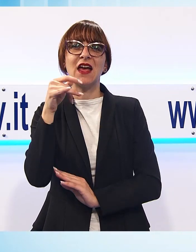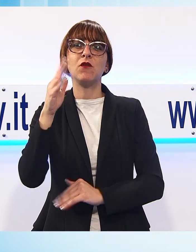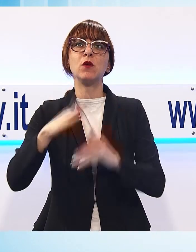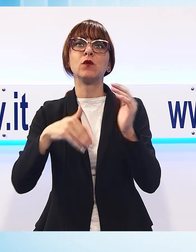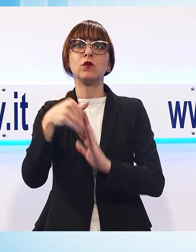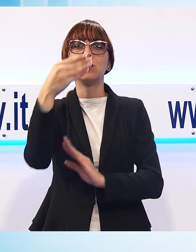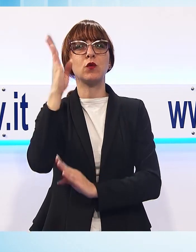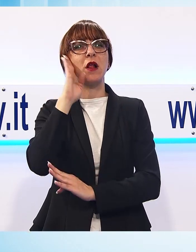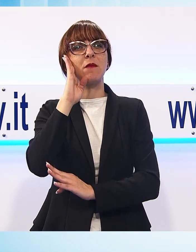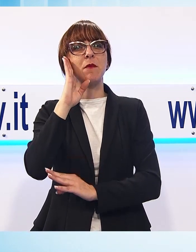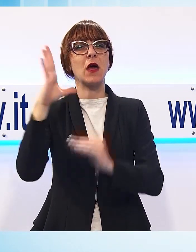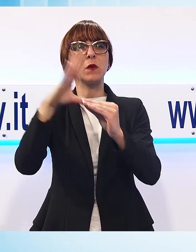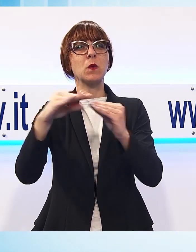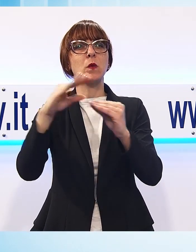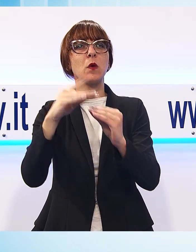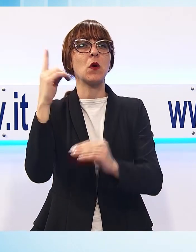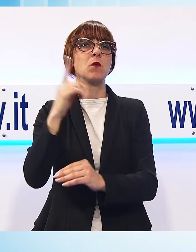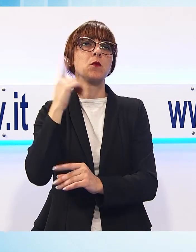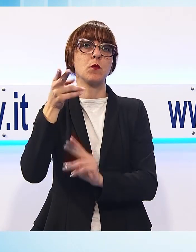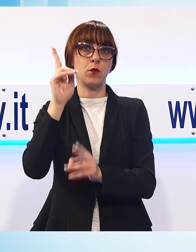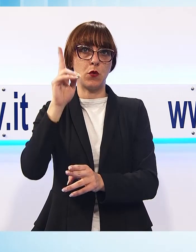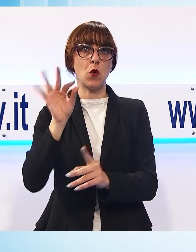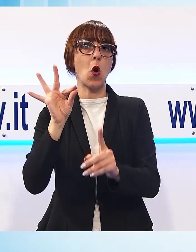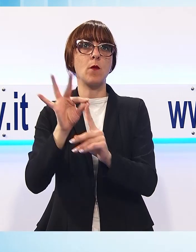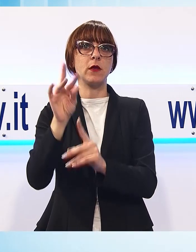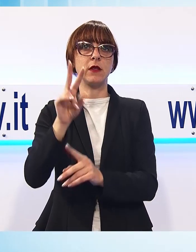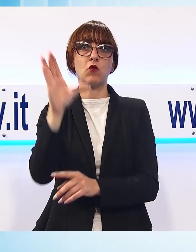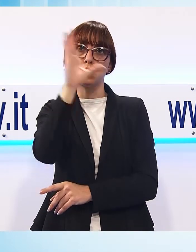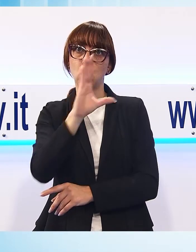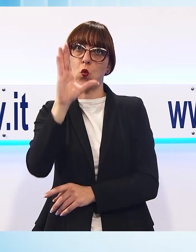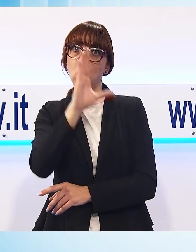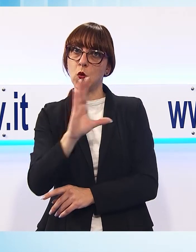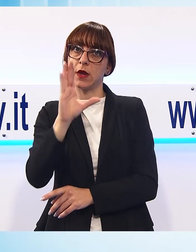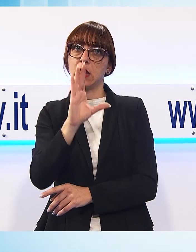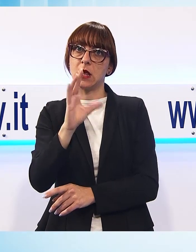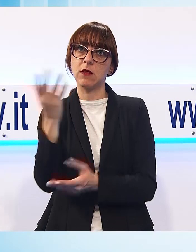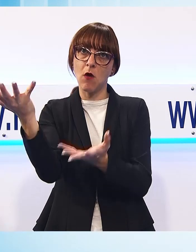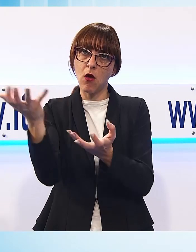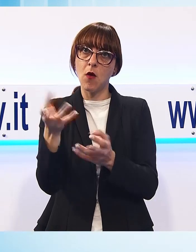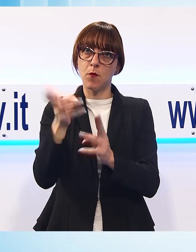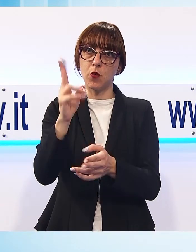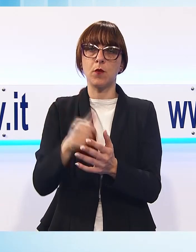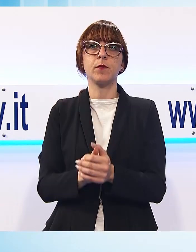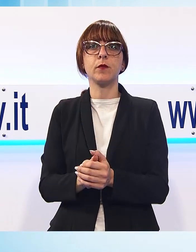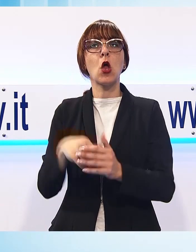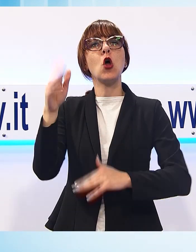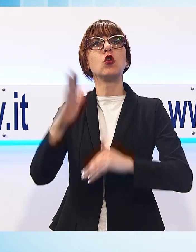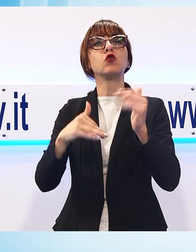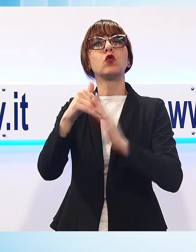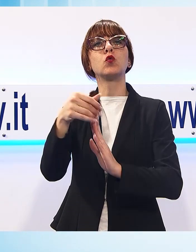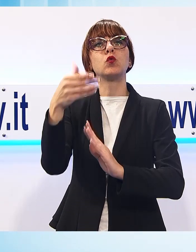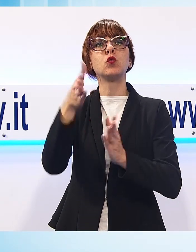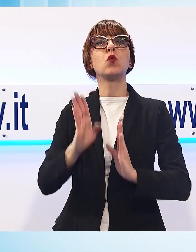alberghiere per rilanciare il turismo versiliese. Molte strutture abbiano sicuramente un bisogno di riqualificazione, per cui sarebbe